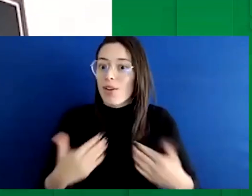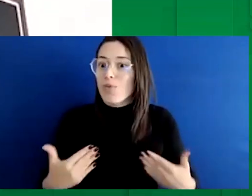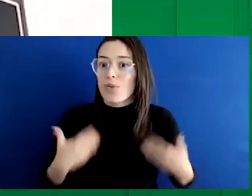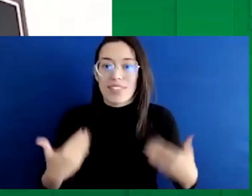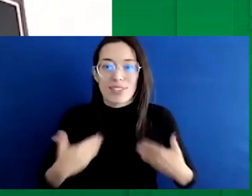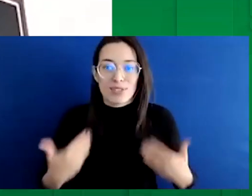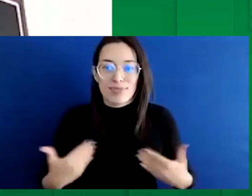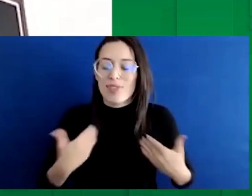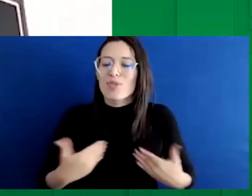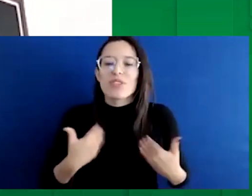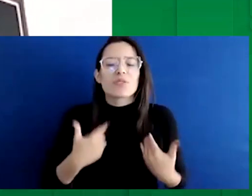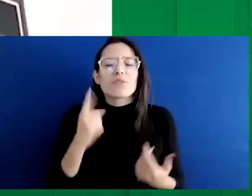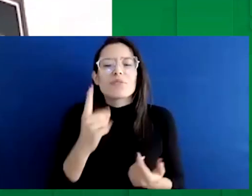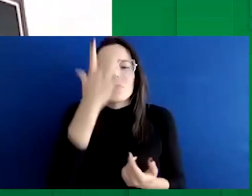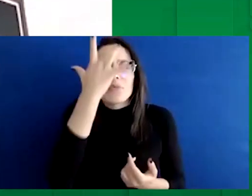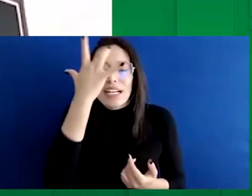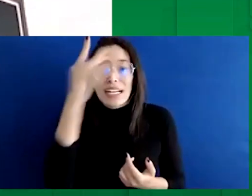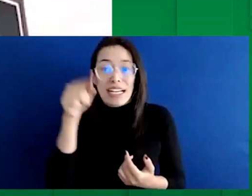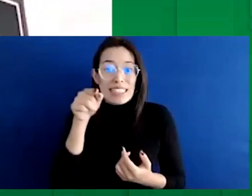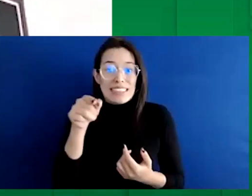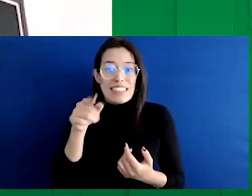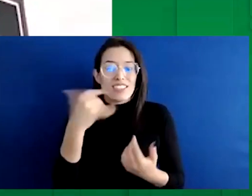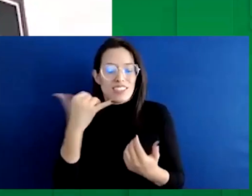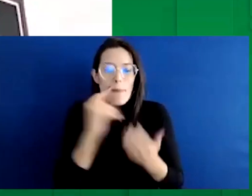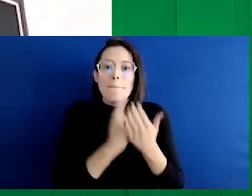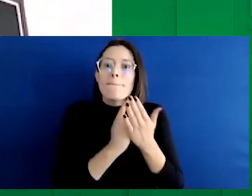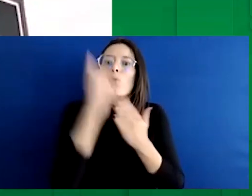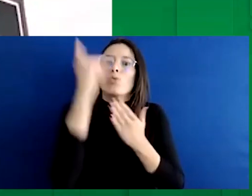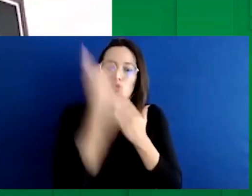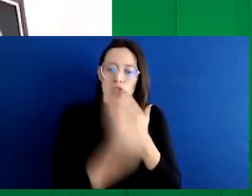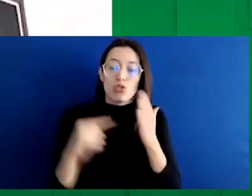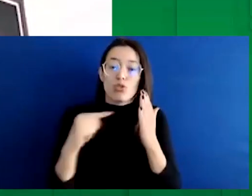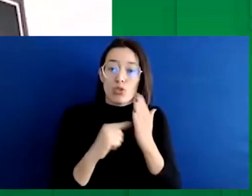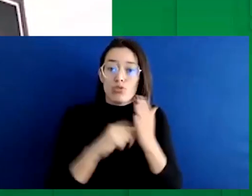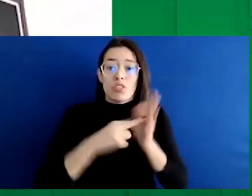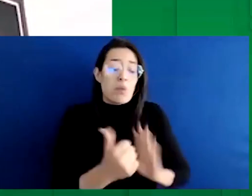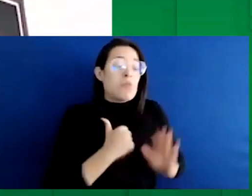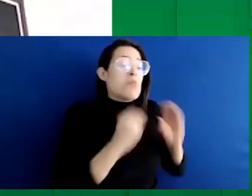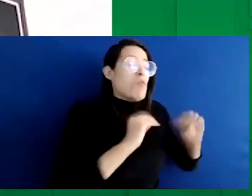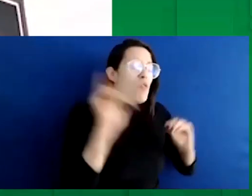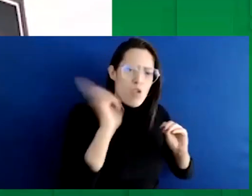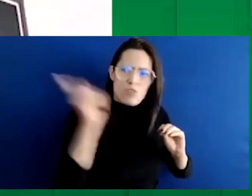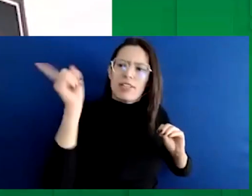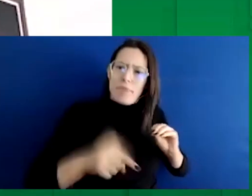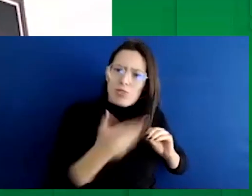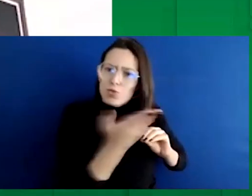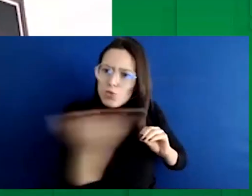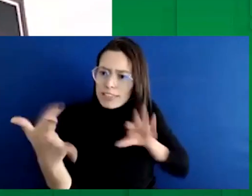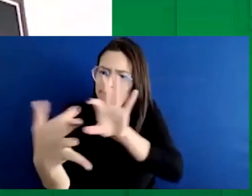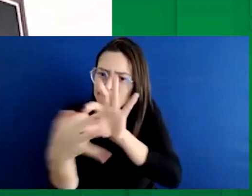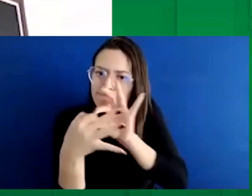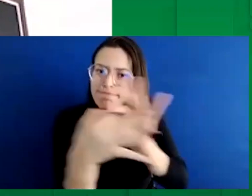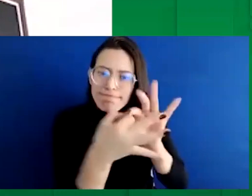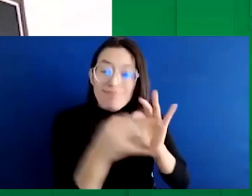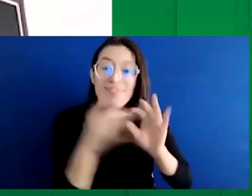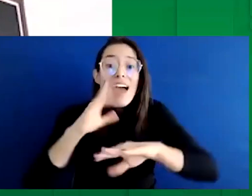porque esta iniciativa que ha sido construida también con ustedes, pues pasa a su tercer,